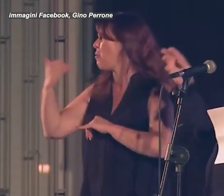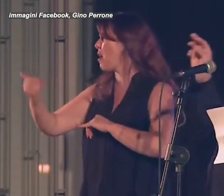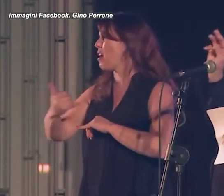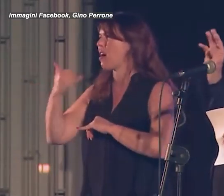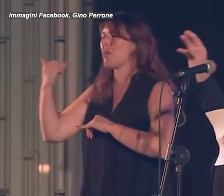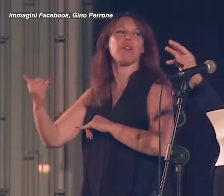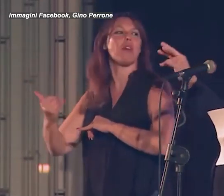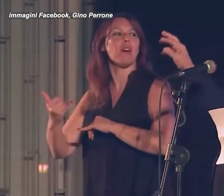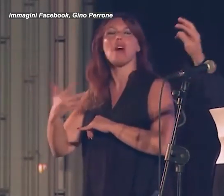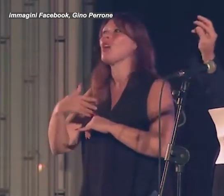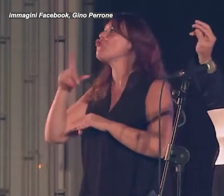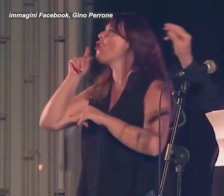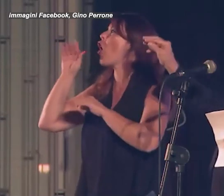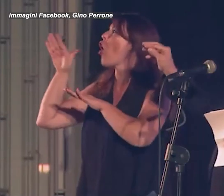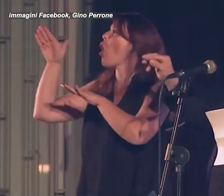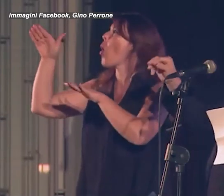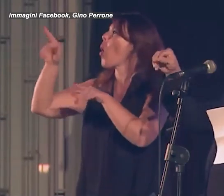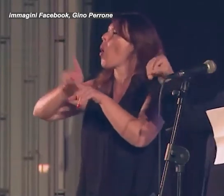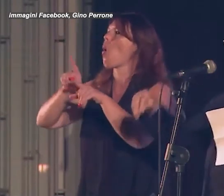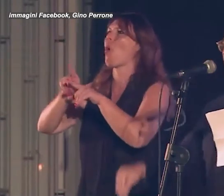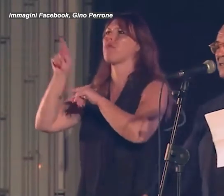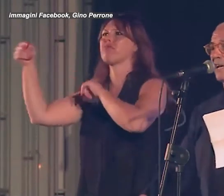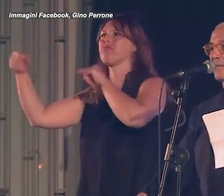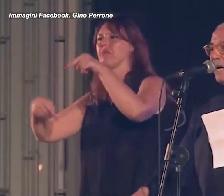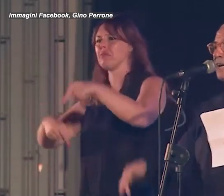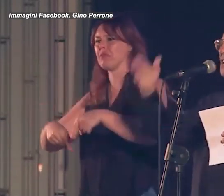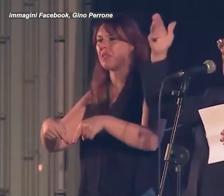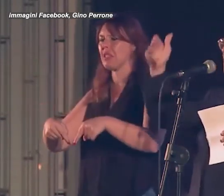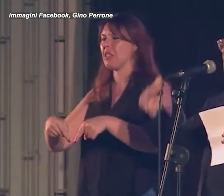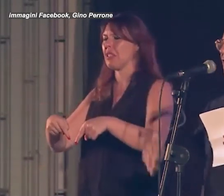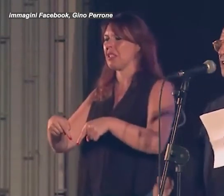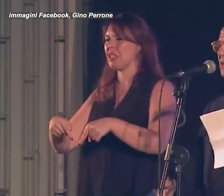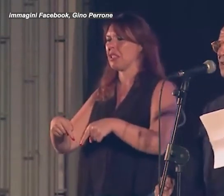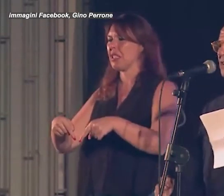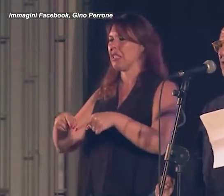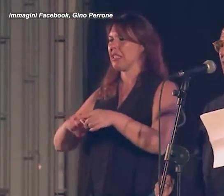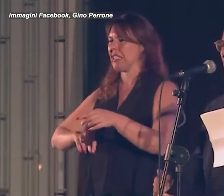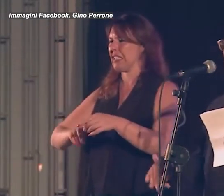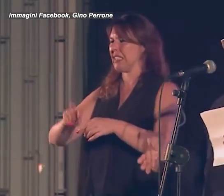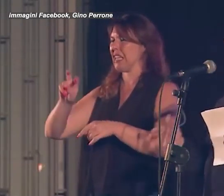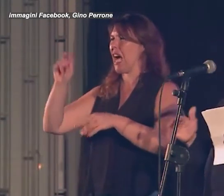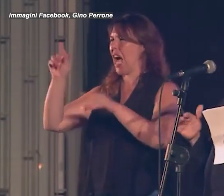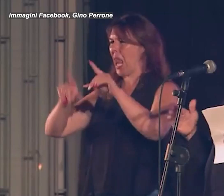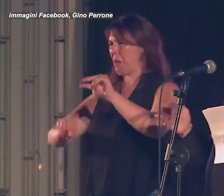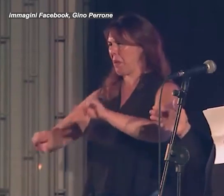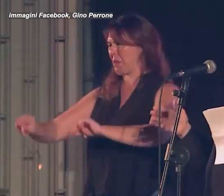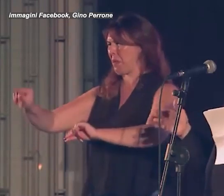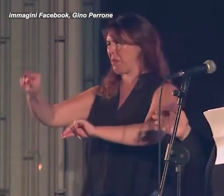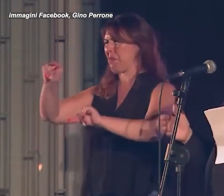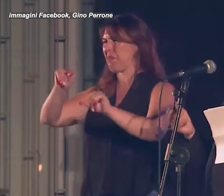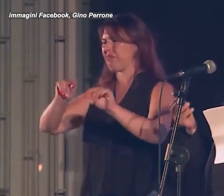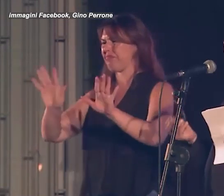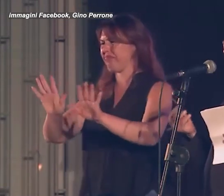e lì ci sono i colombe, gli occhi sono aperti, le scale piene di colombe, ma un macello.